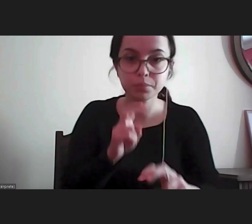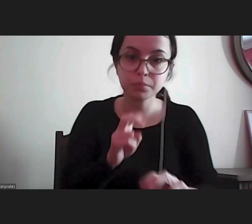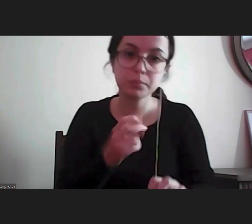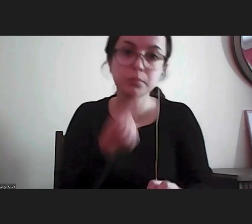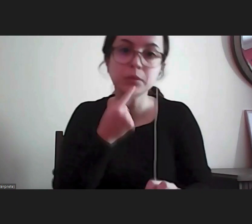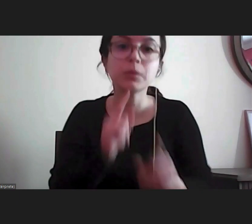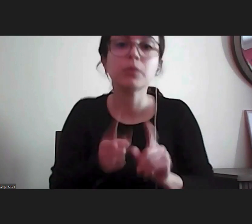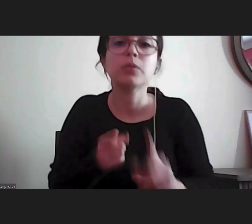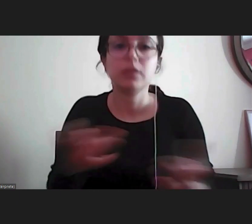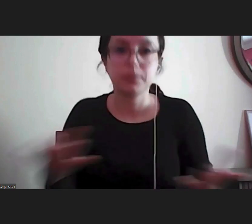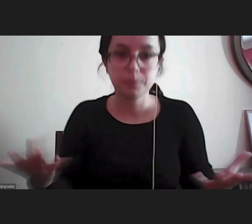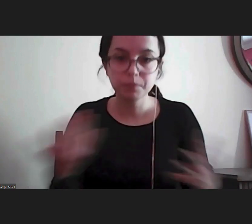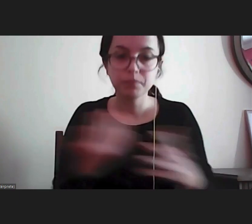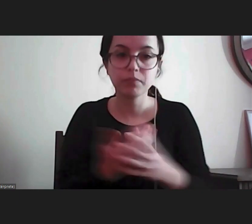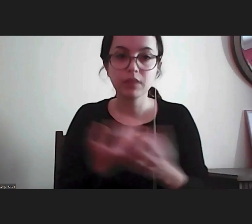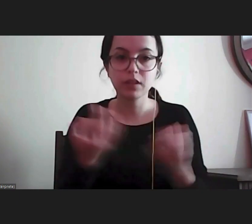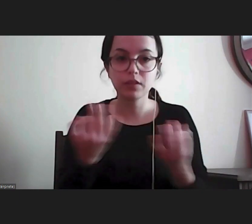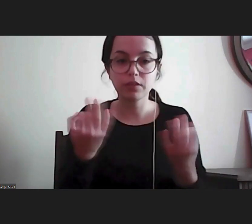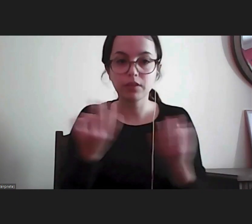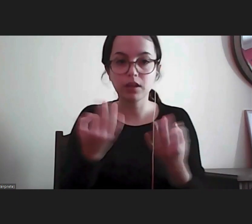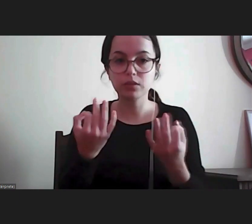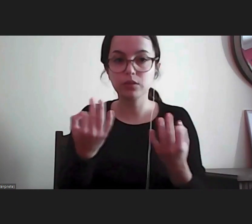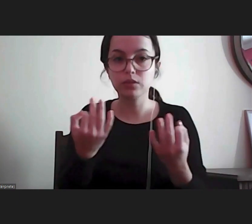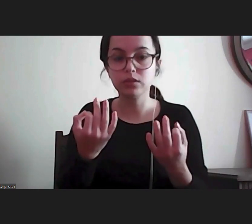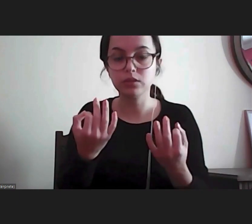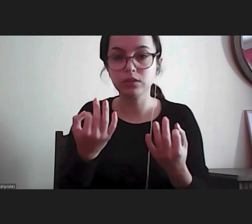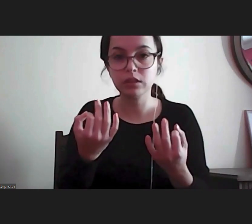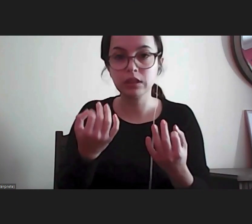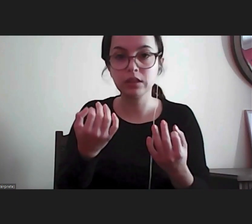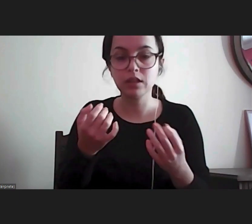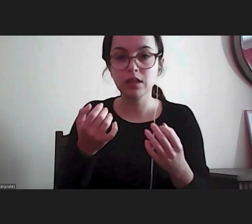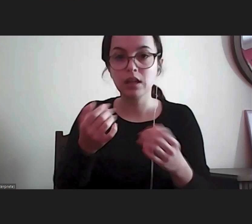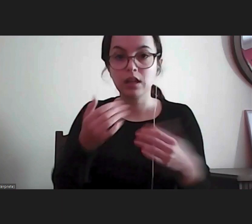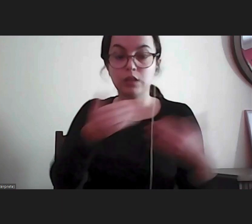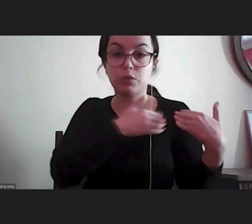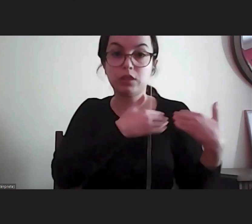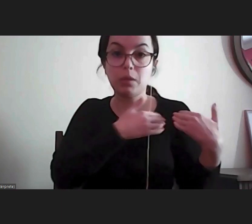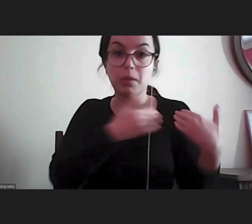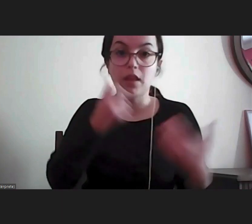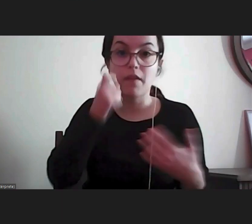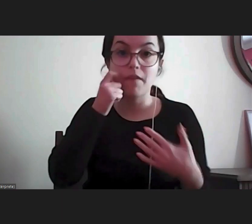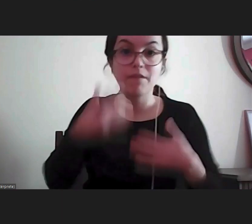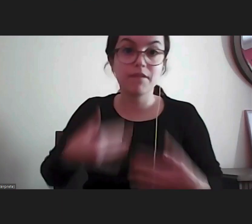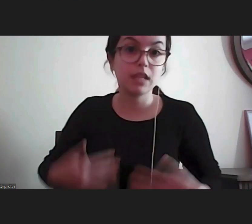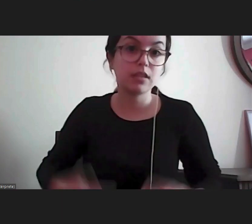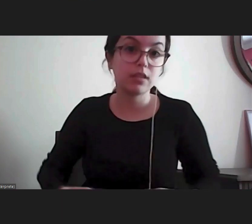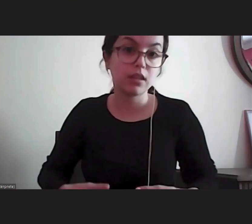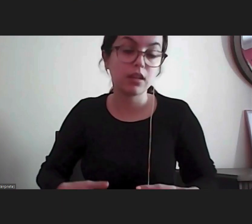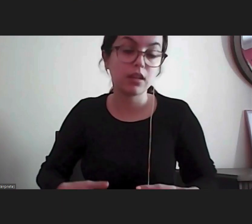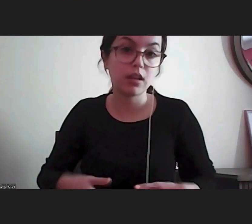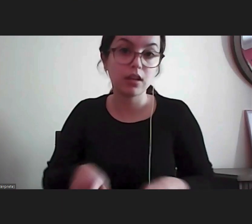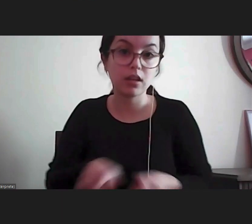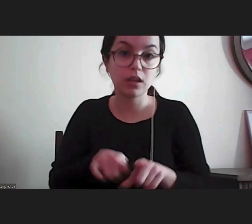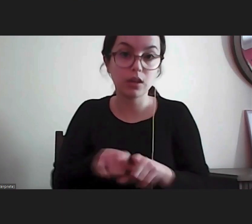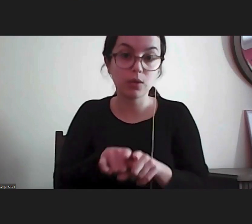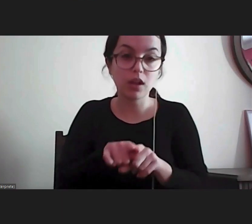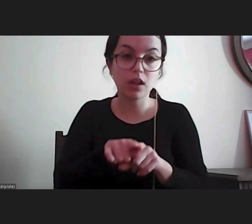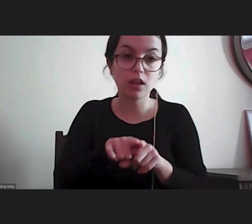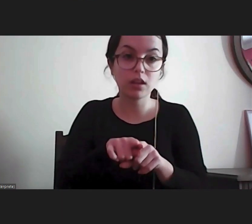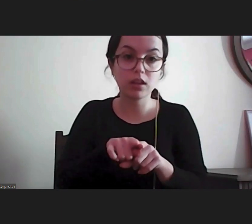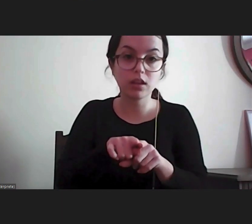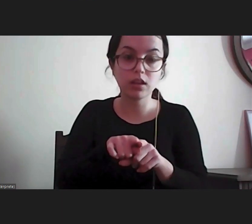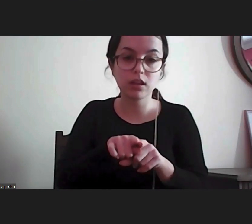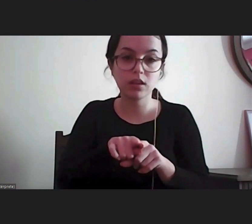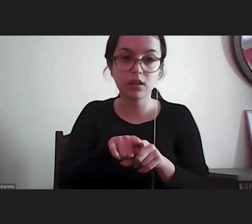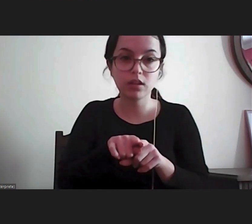que a contenção dos doentes a contenção física não estava sujeita a um